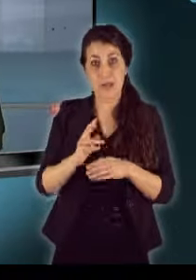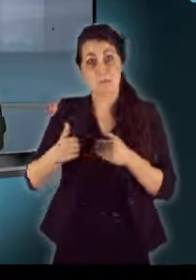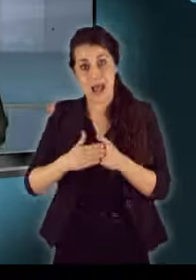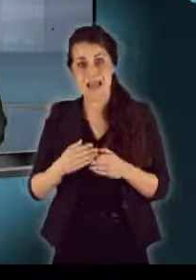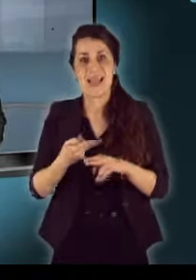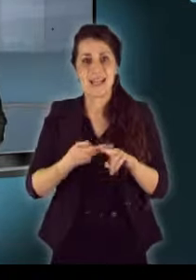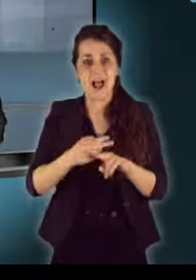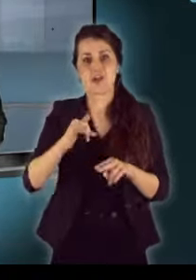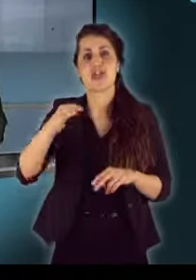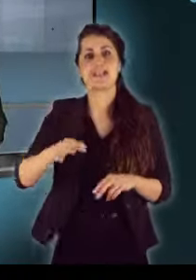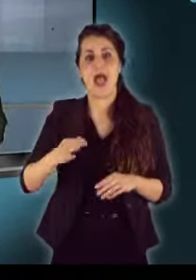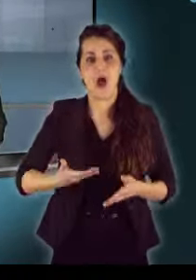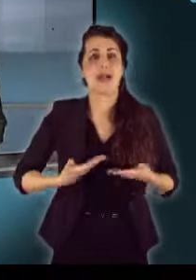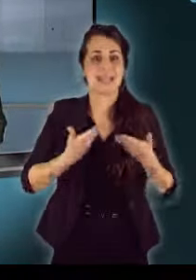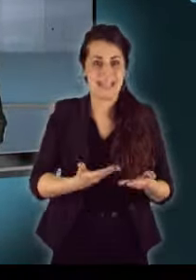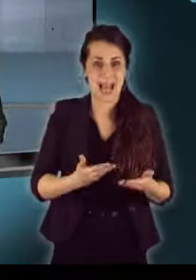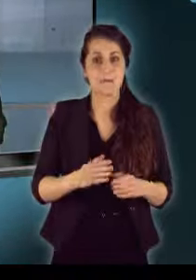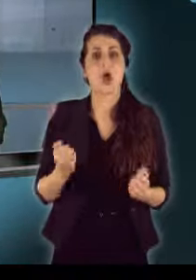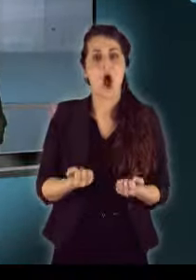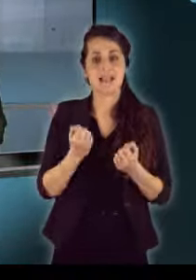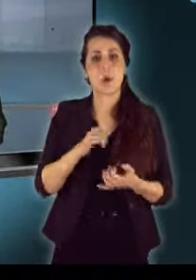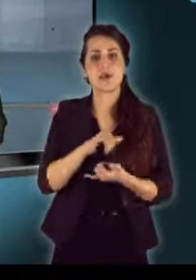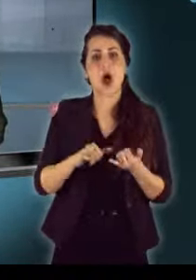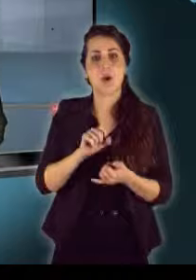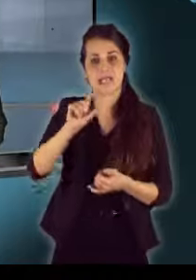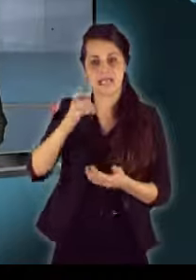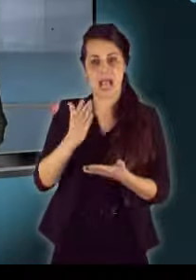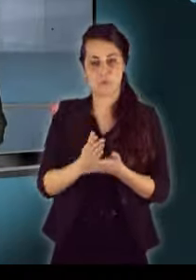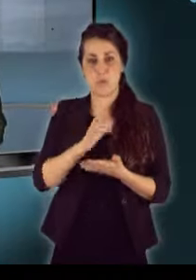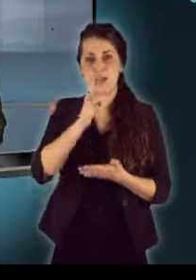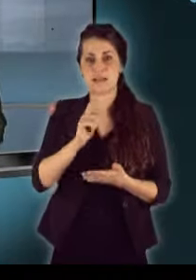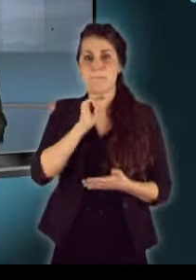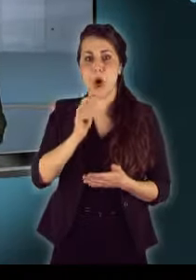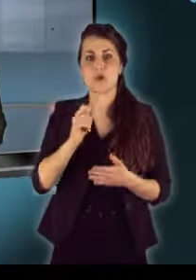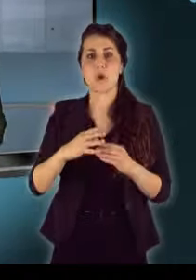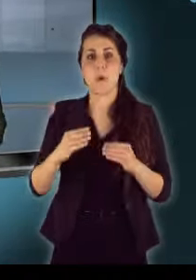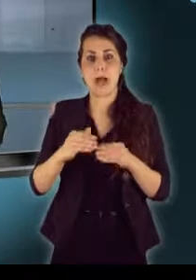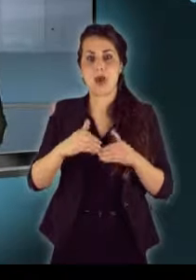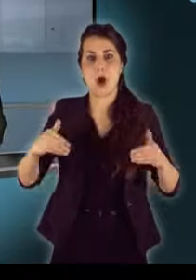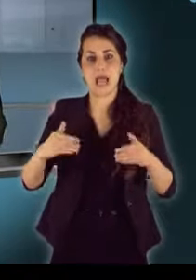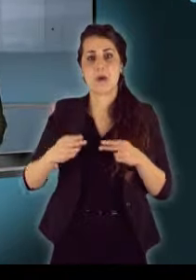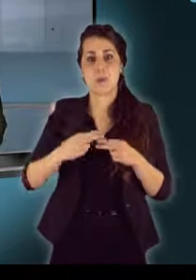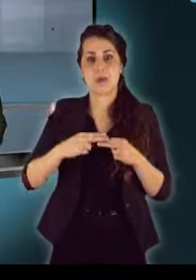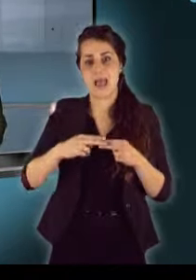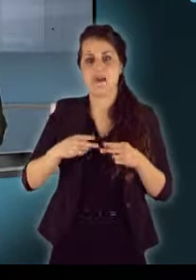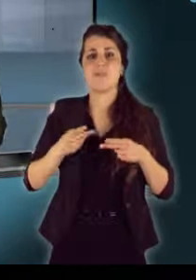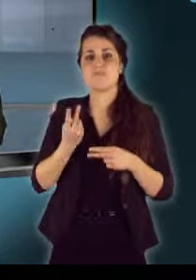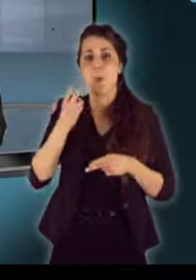kávéval és teával kínálták. Az akció január 12-éig tart a Magyar-Román határhoz közeleső főutakon.